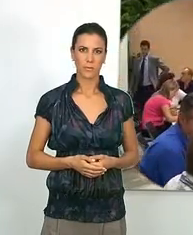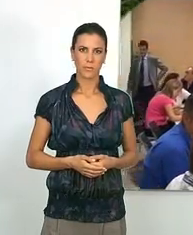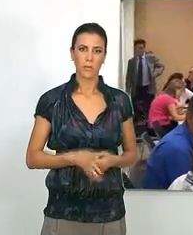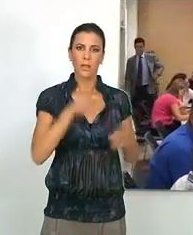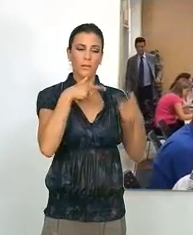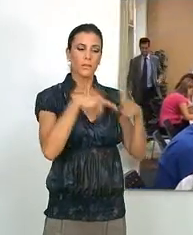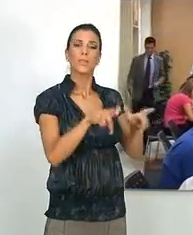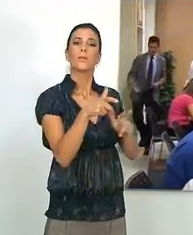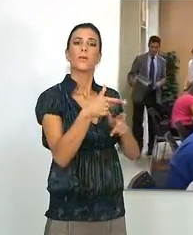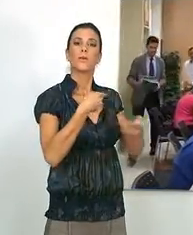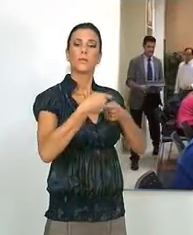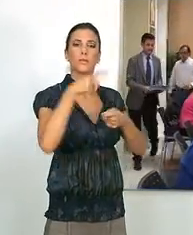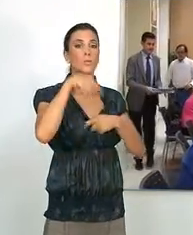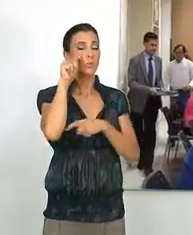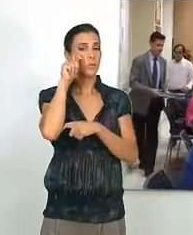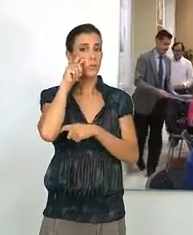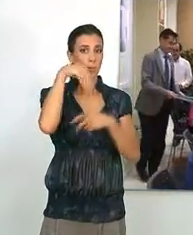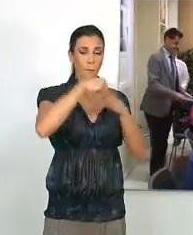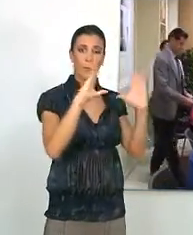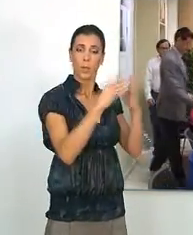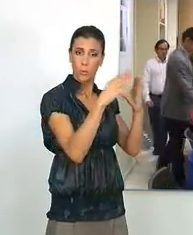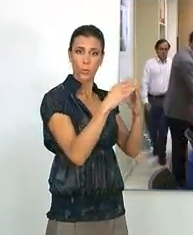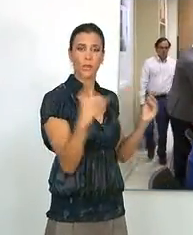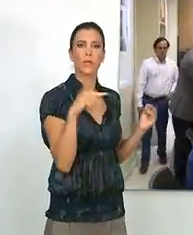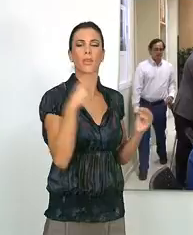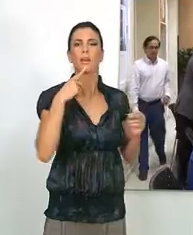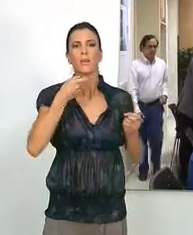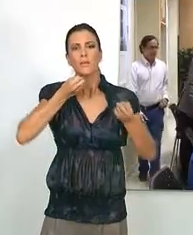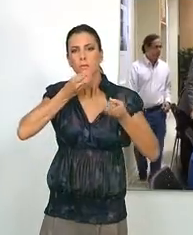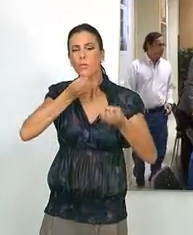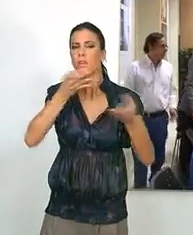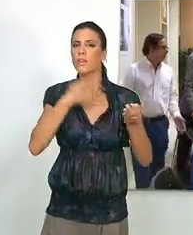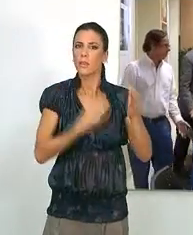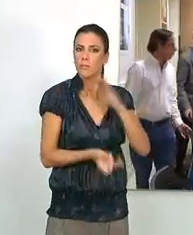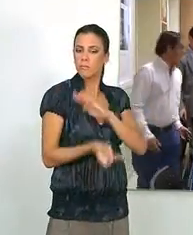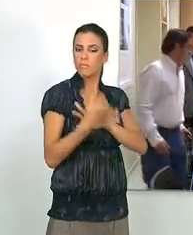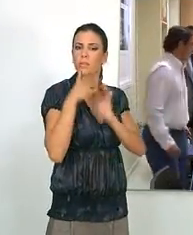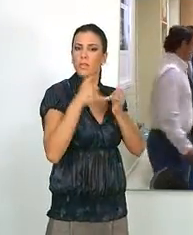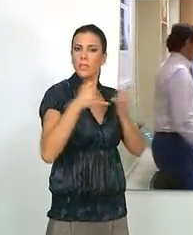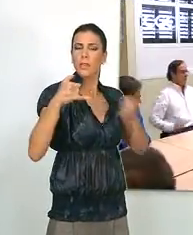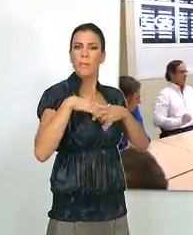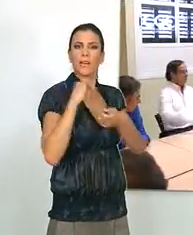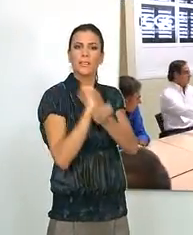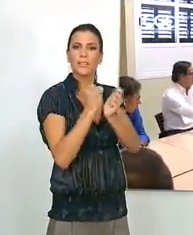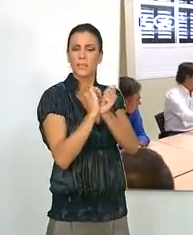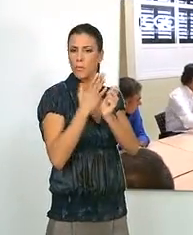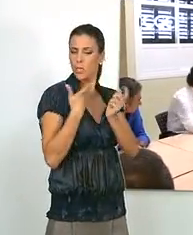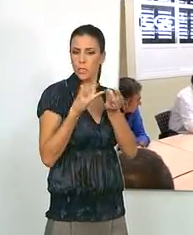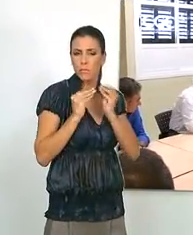El área de comercio y turismo de la Junta de Andalucía anuncia la creación de una línea de préstamos a reembolsables